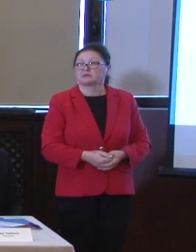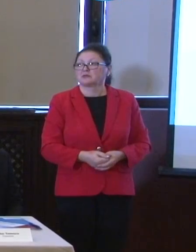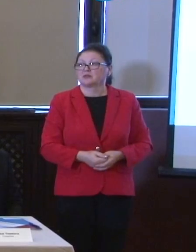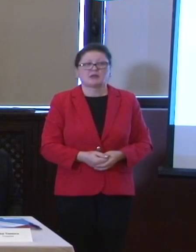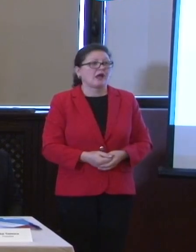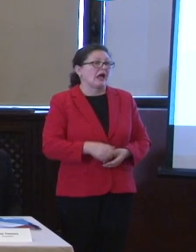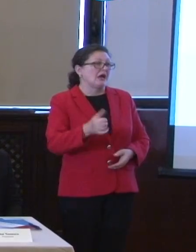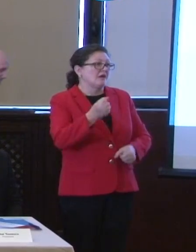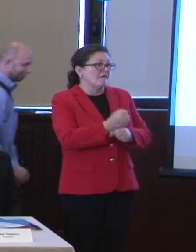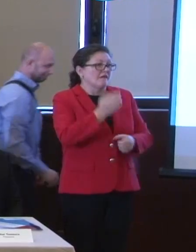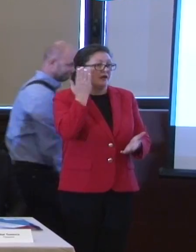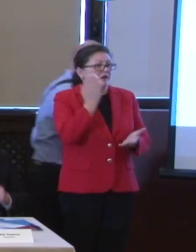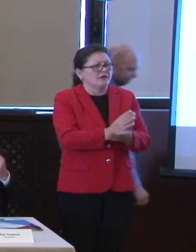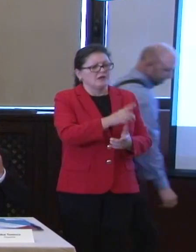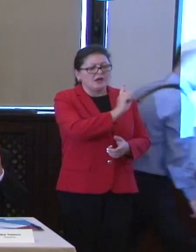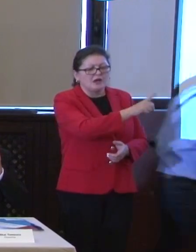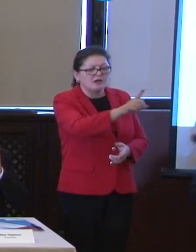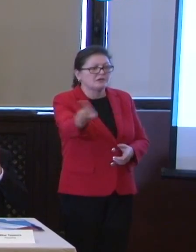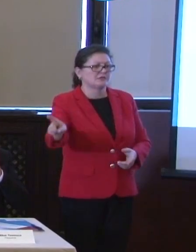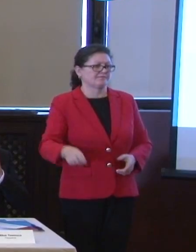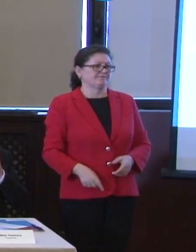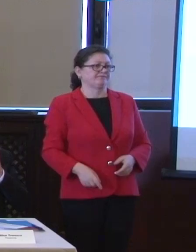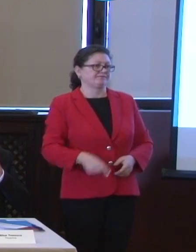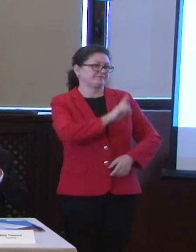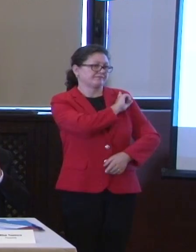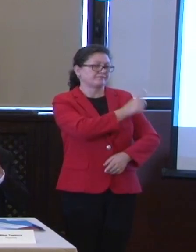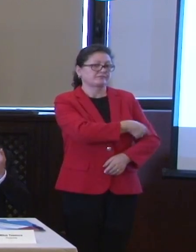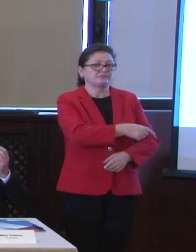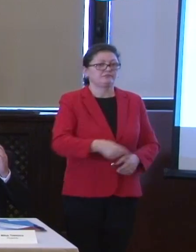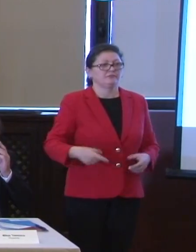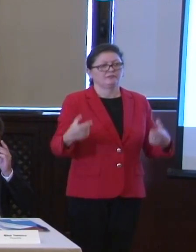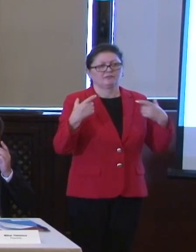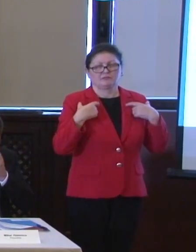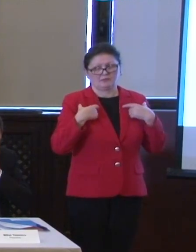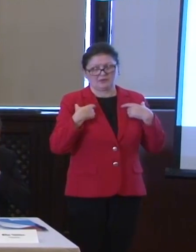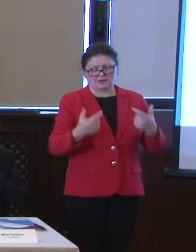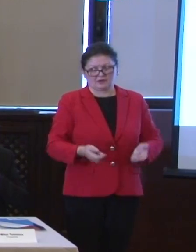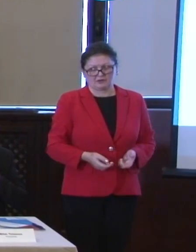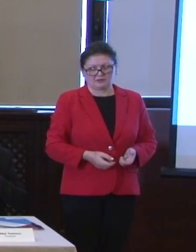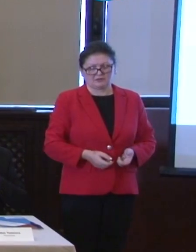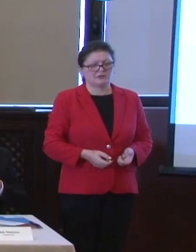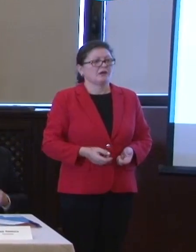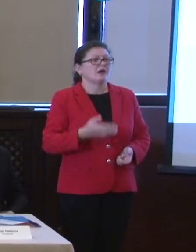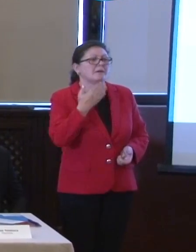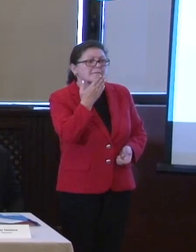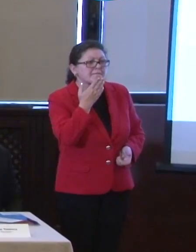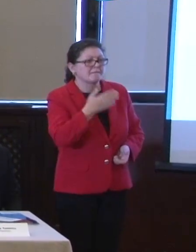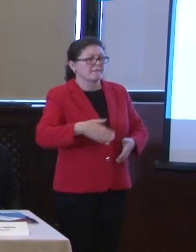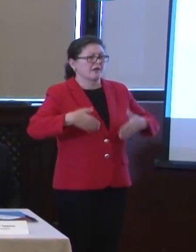facem dreptate în toate sistemele. Nu se poate să ai discrepartea atât de mare numai la premiul pe care l-a corț